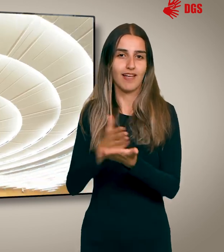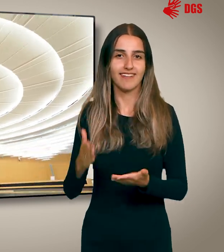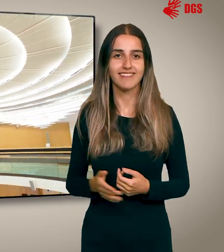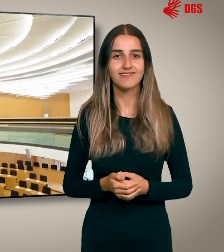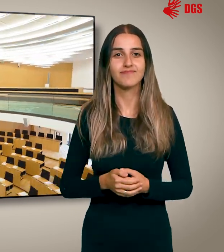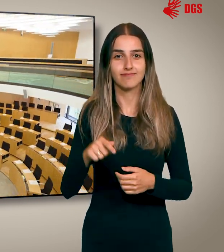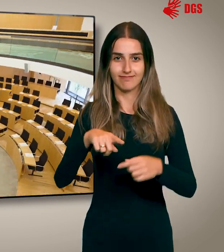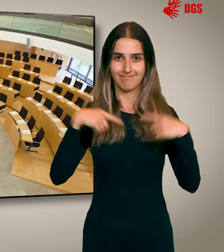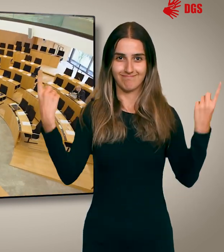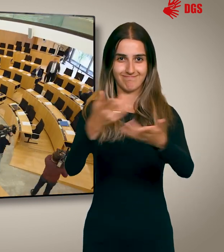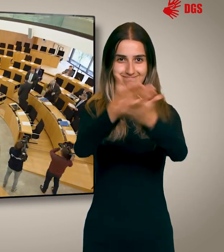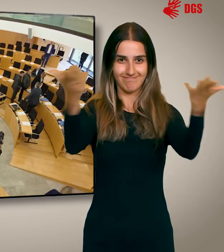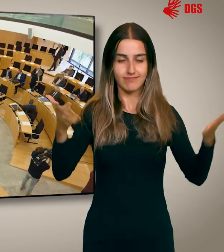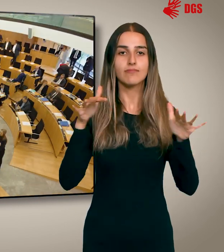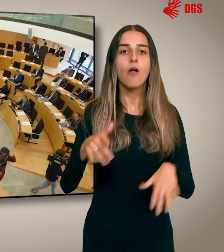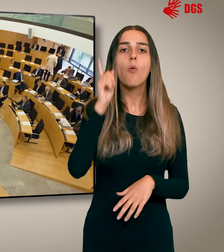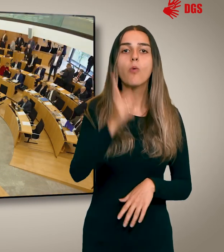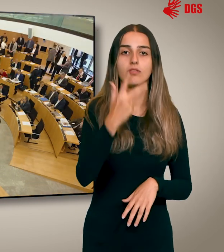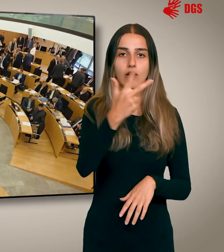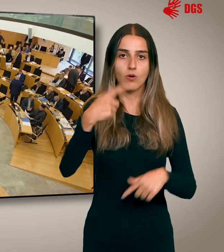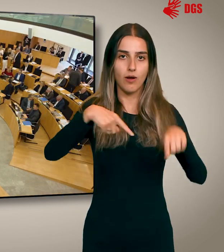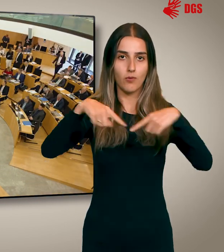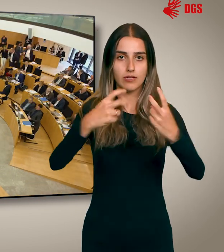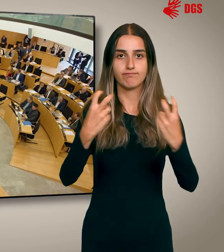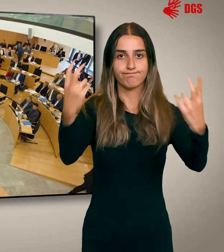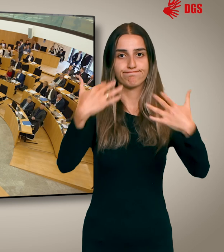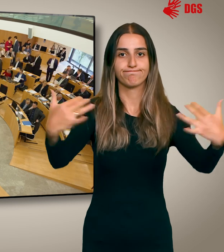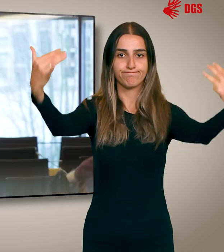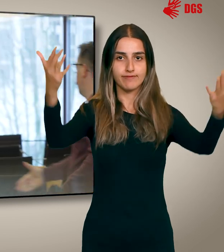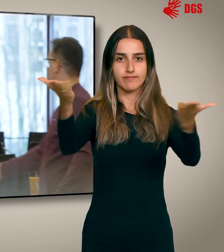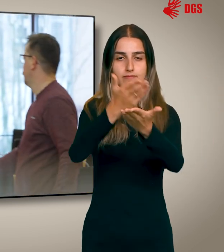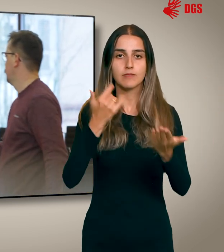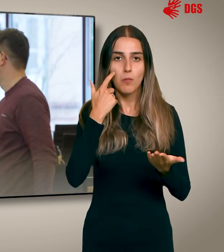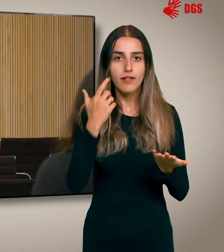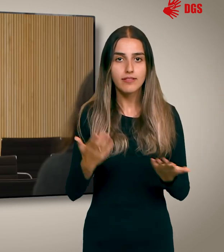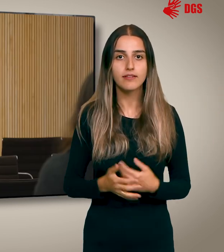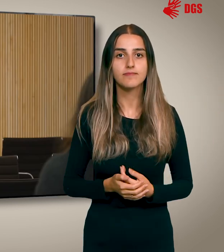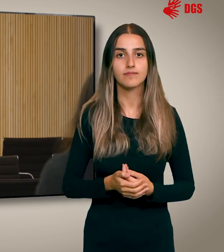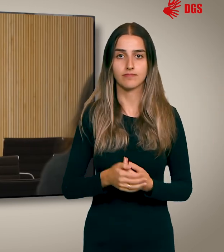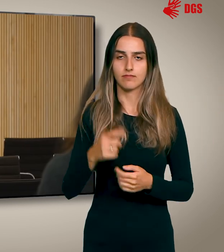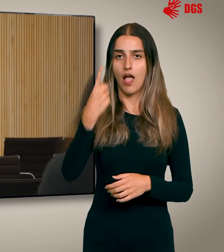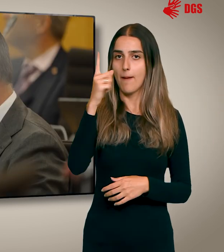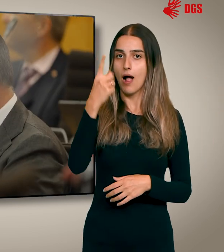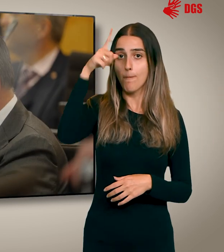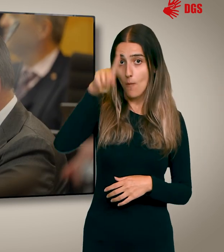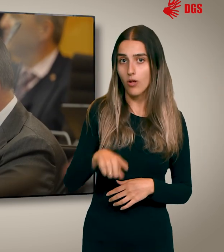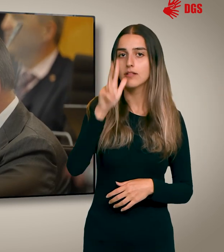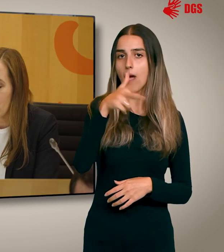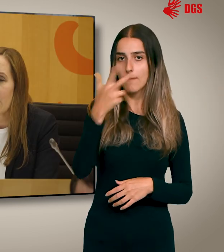Der Plenarsaal ist der Ort, an dem die aktuell 133 Abgeordneten zusammenkommen. In der Regel einmal im Monat für drei